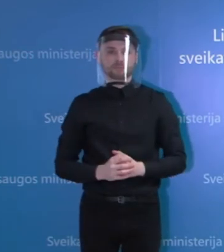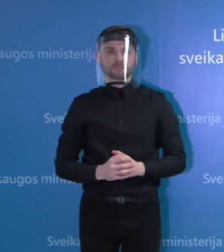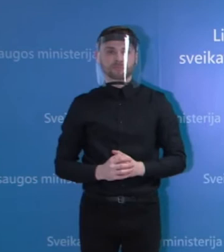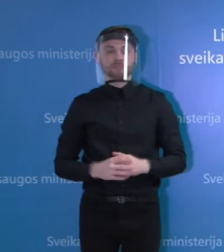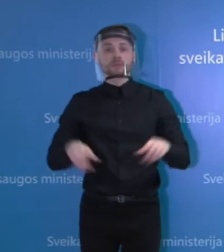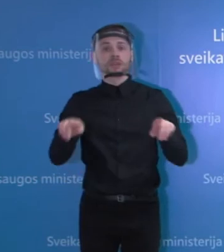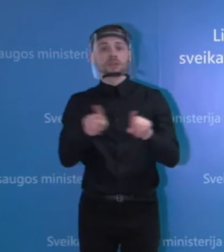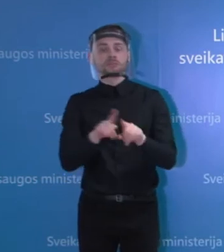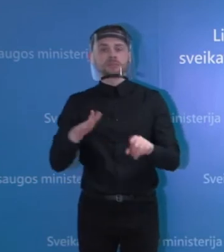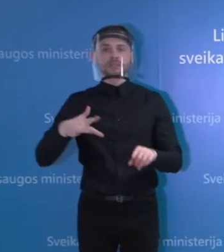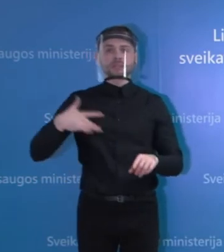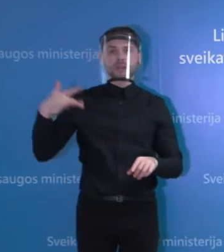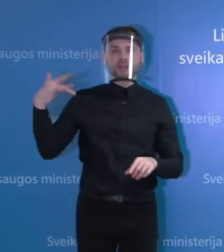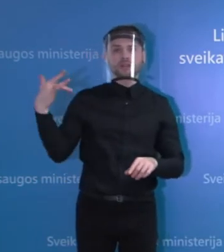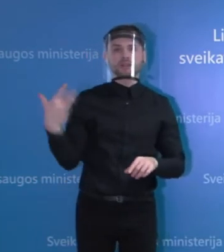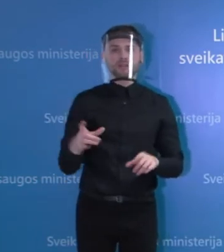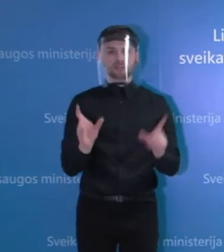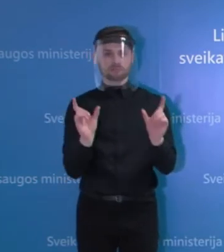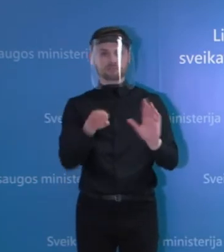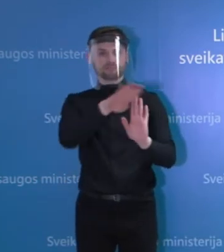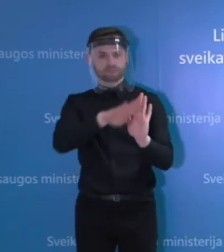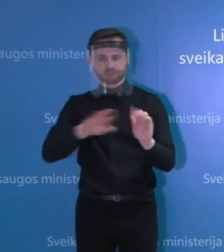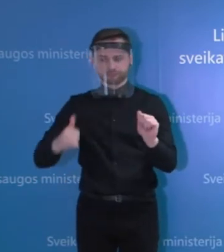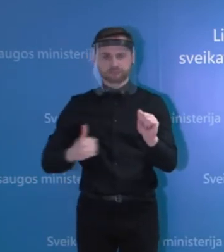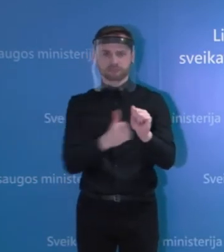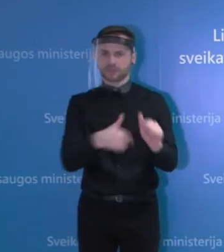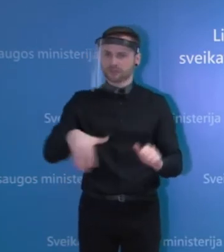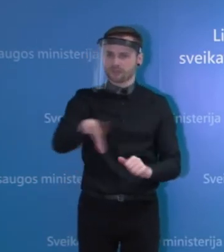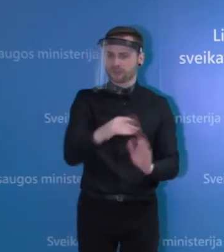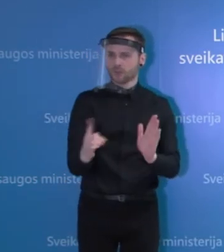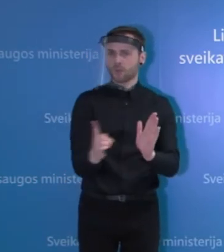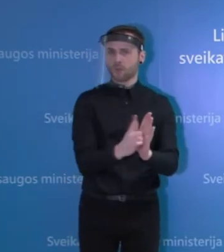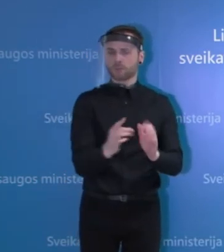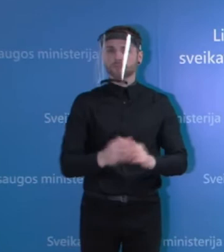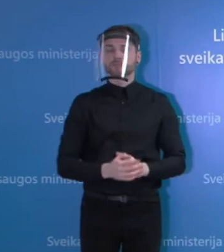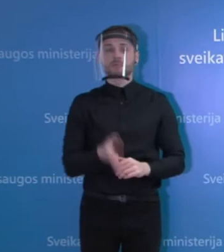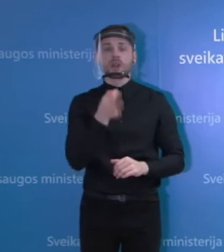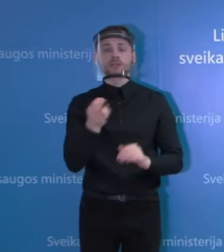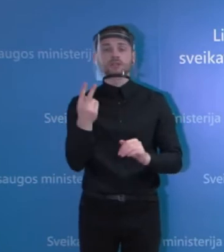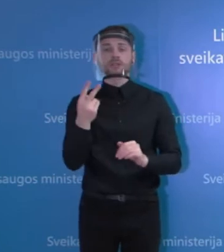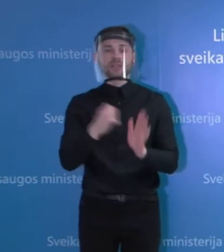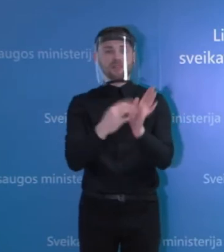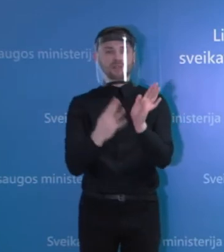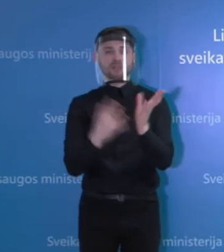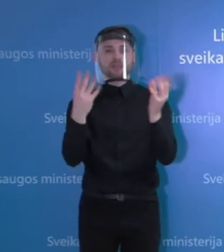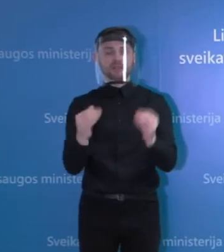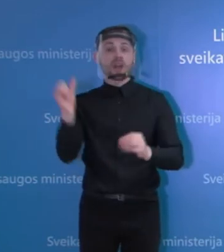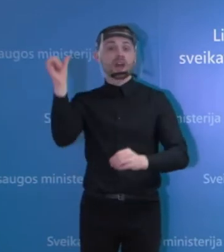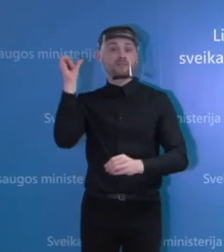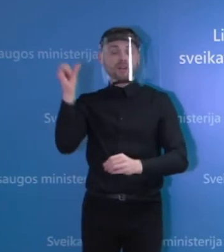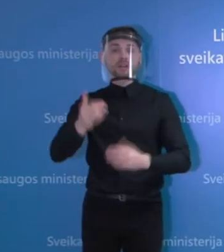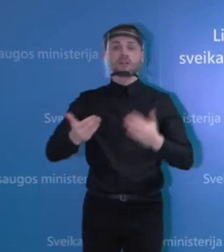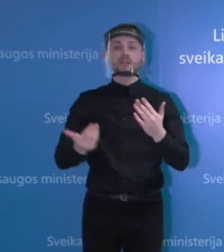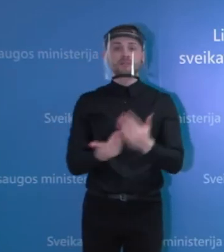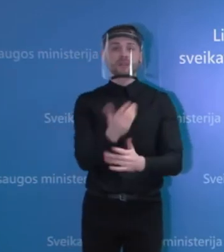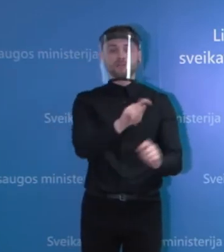be abejo visų sugriežtintų infekcijų kontrolės reikalavimų. Balandžio 19 diena, tai yra vakar, buvo dar